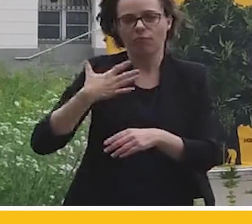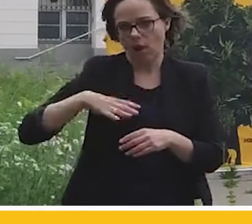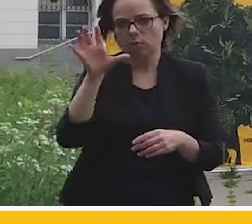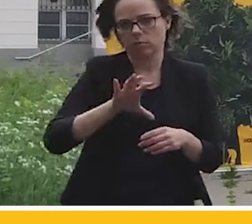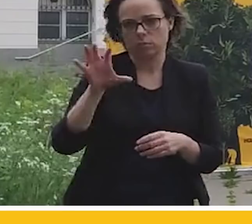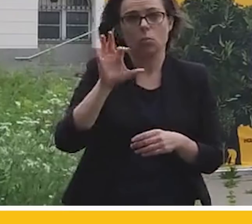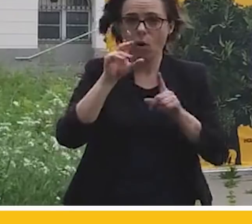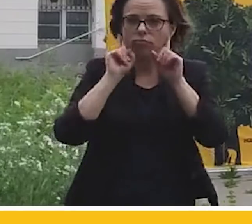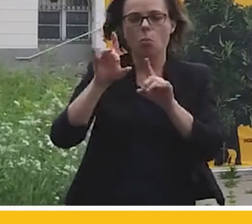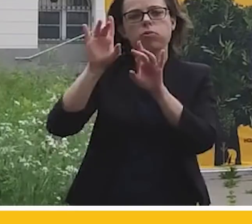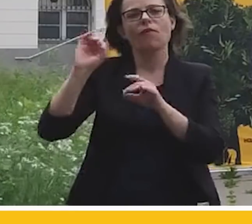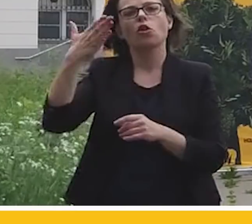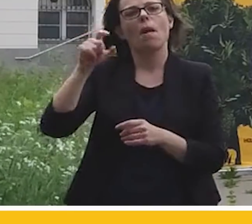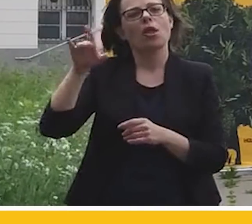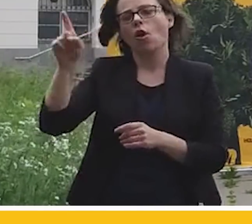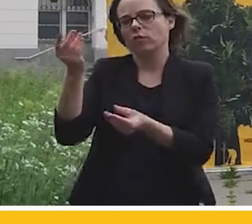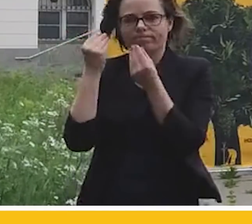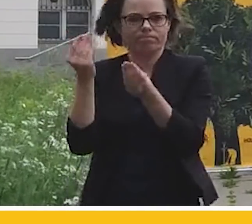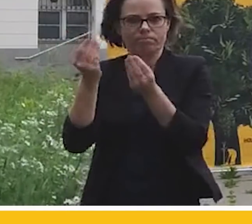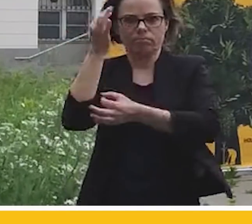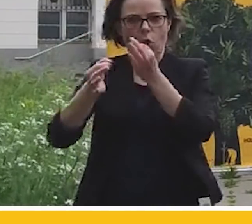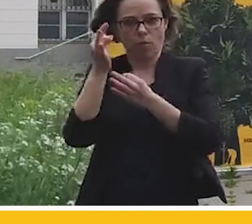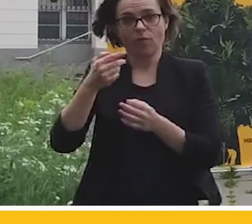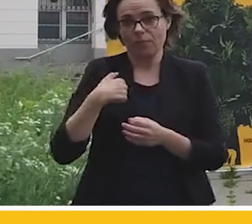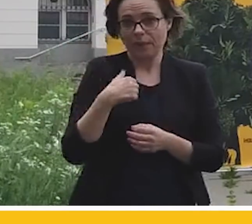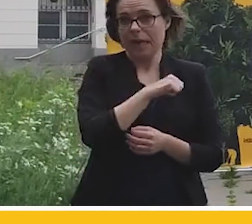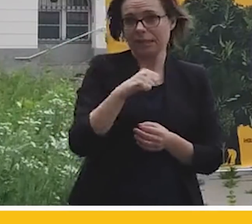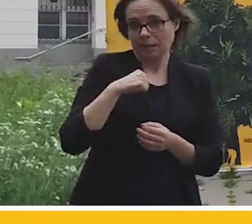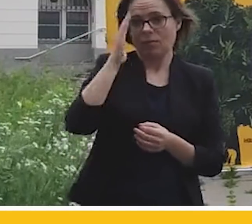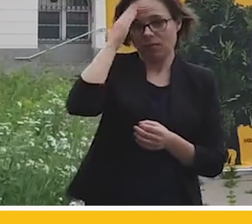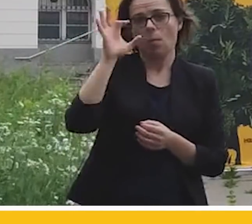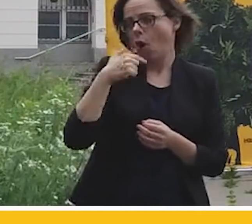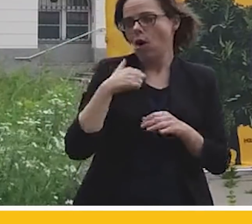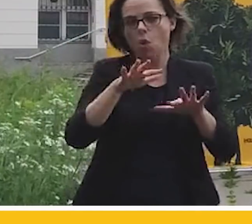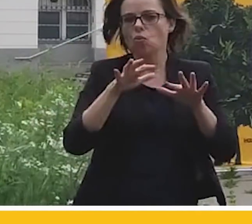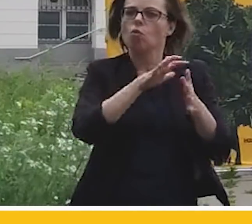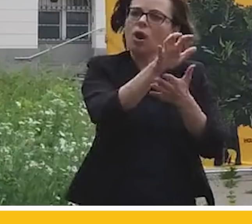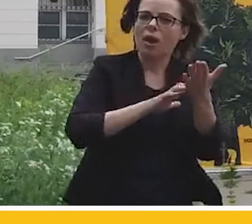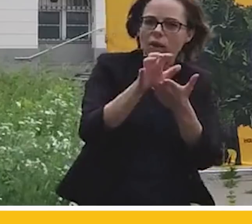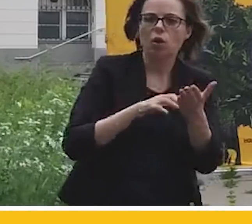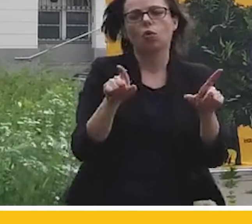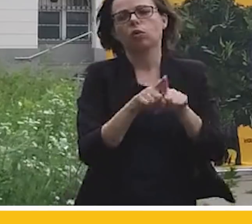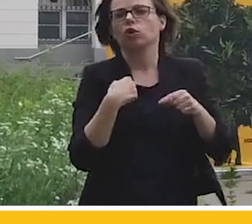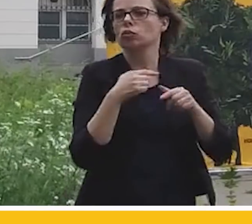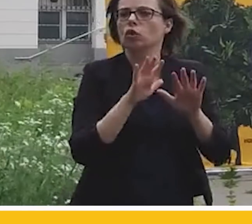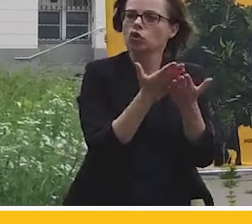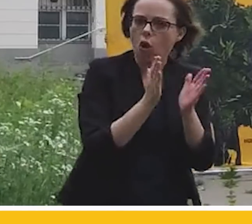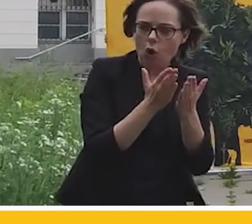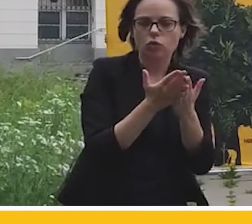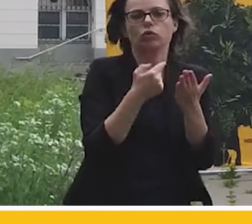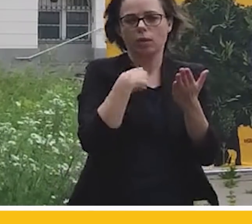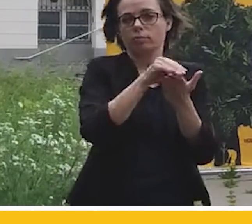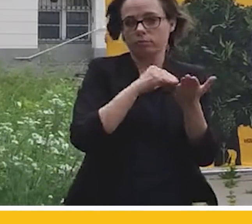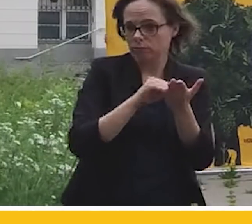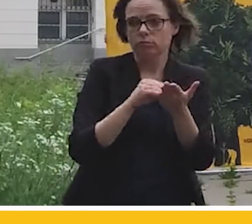bo nikt tak jak profesor Malinowski nie jest w stanie, nie umie, a ja wiem to po sobie, bo pisałem wiele artykułów, a książkę też, cytując